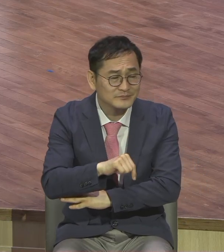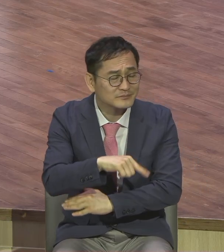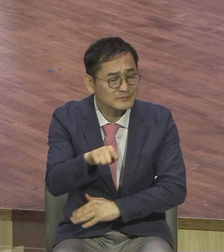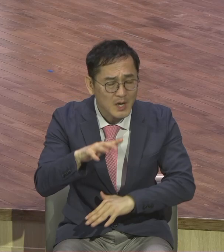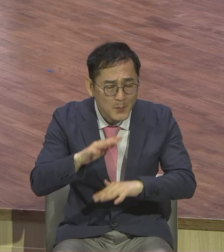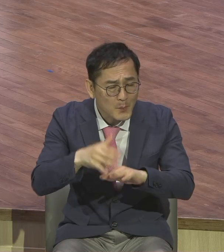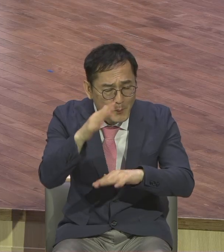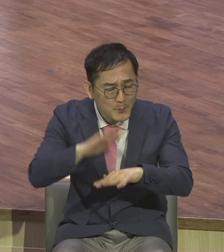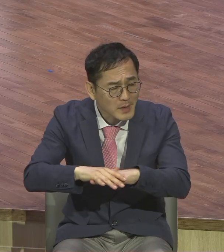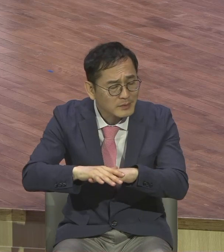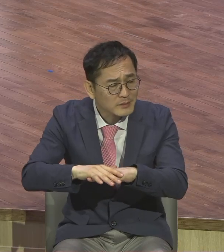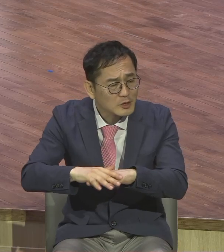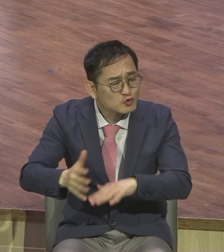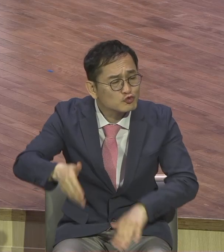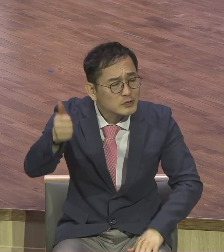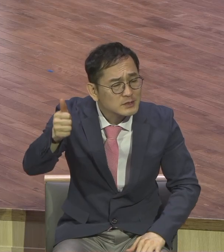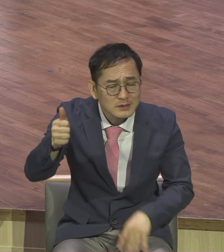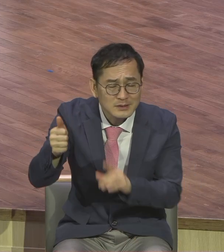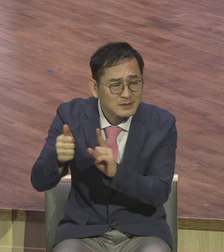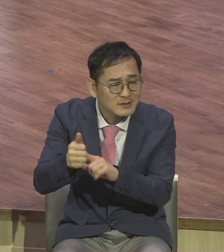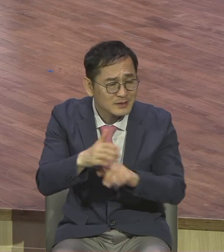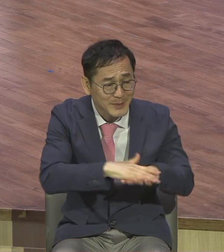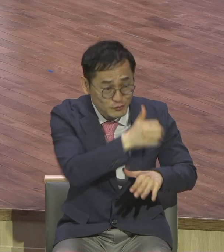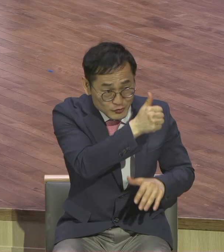주인이 올 때에 그 농부들을 어떻게 하겠느냐